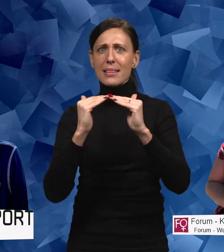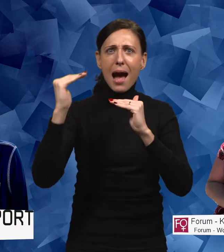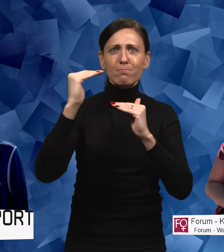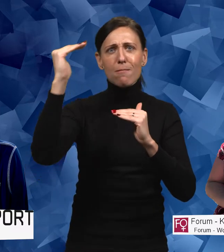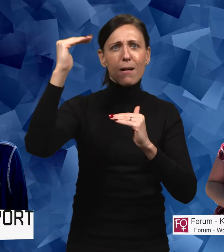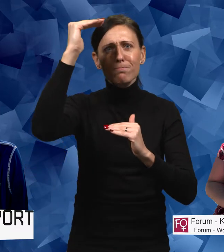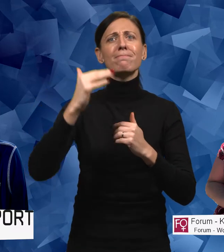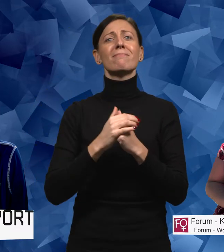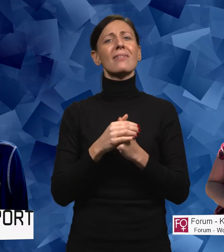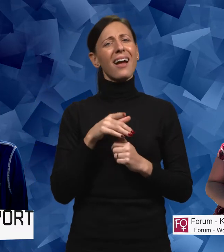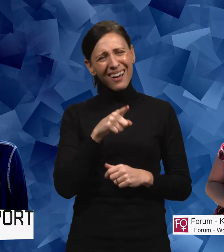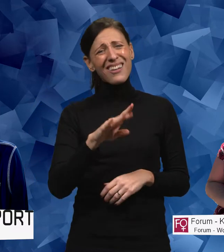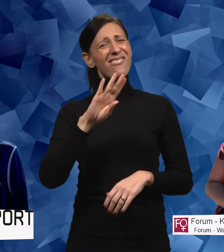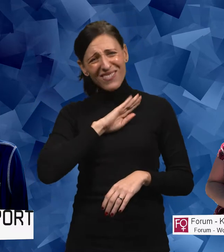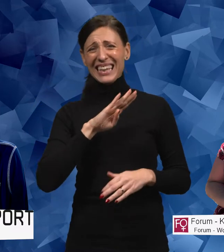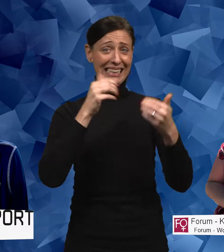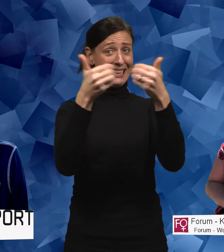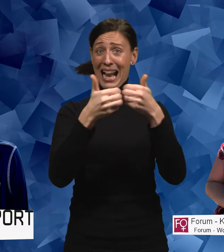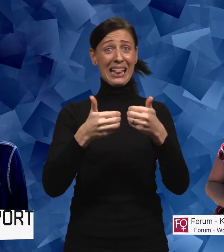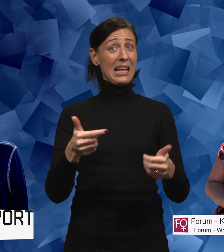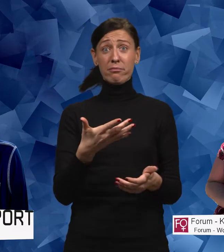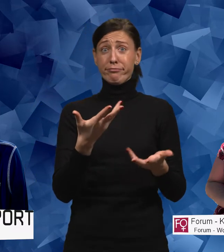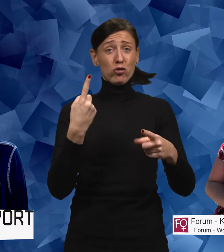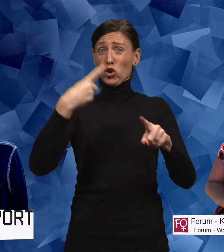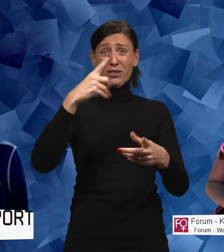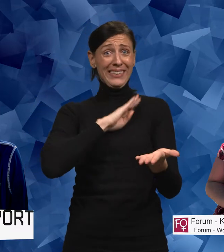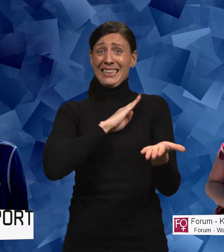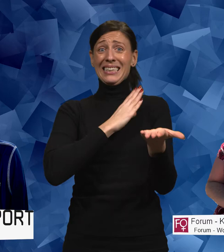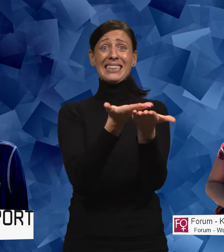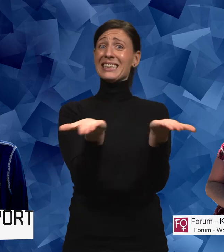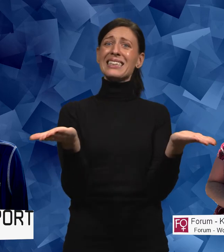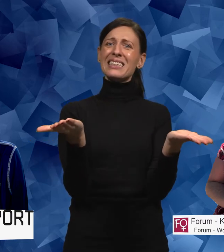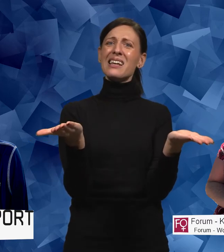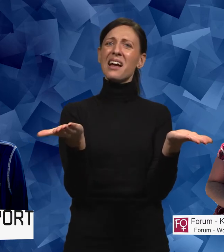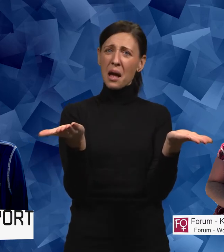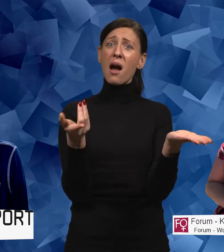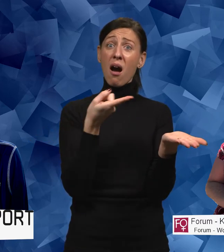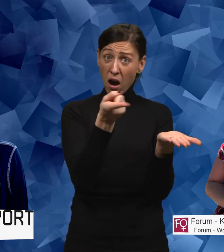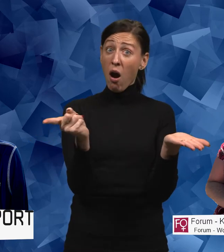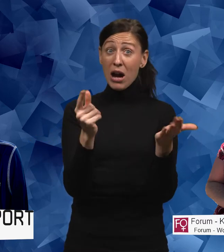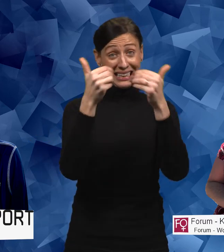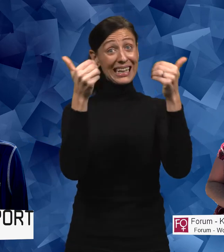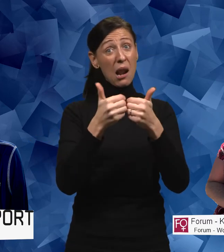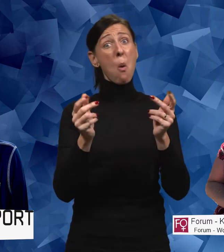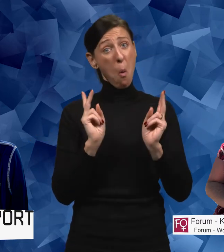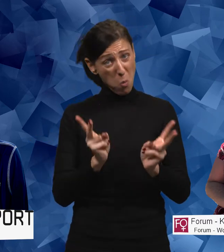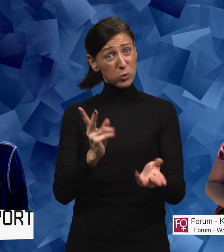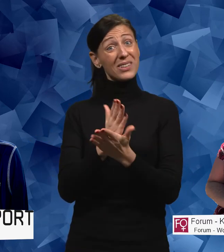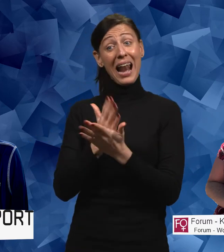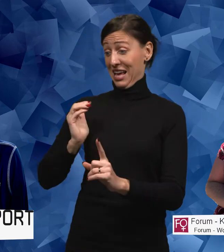och göra karriär, allt sånt. De skillnaderna berör ju också... Alltså de gäller ju